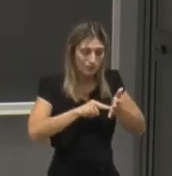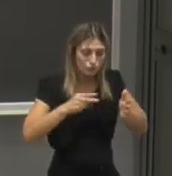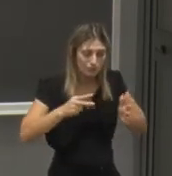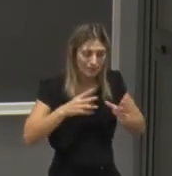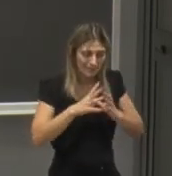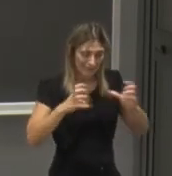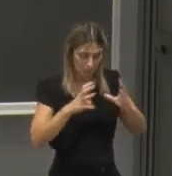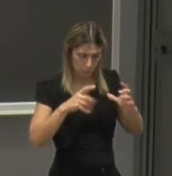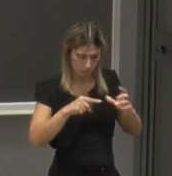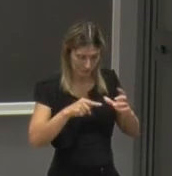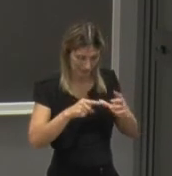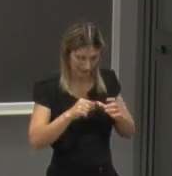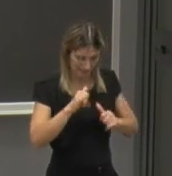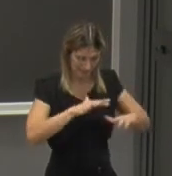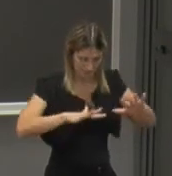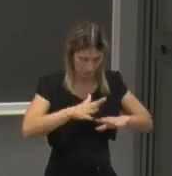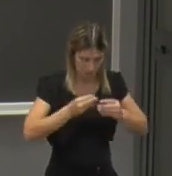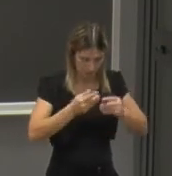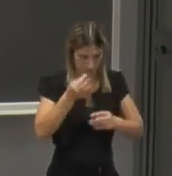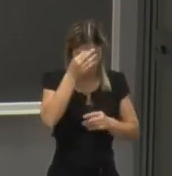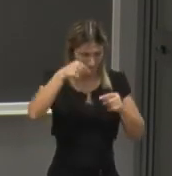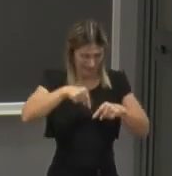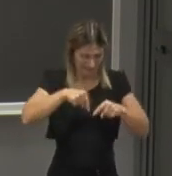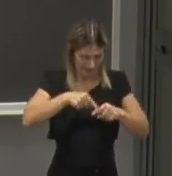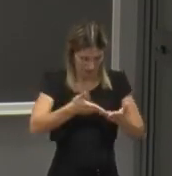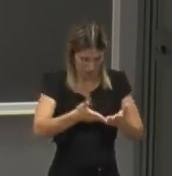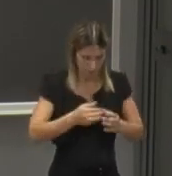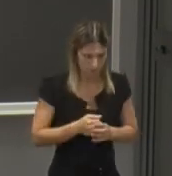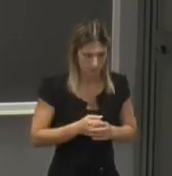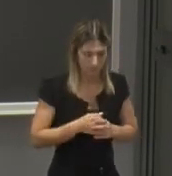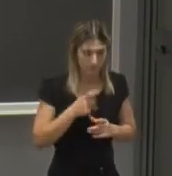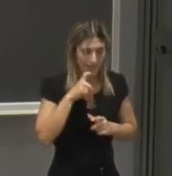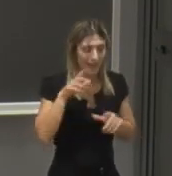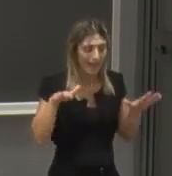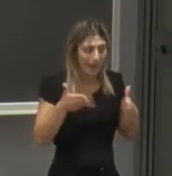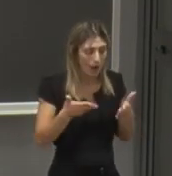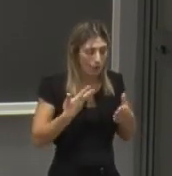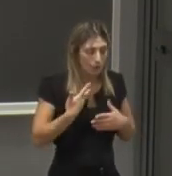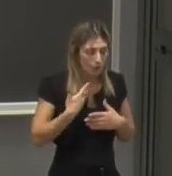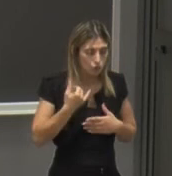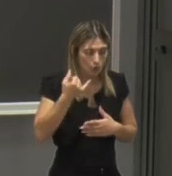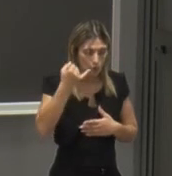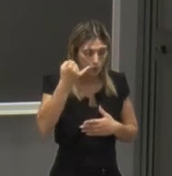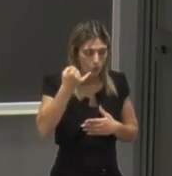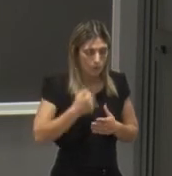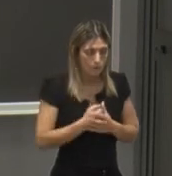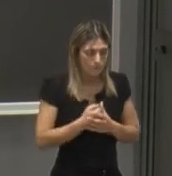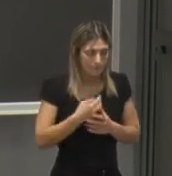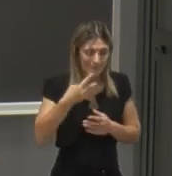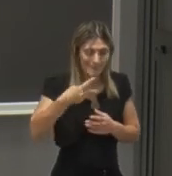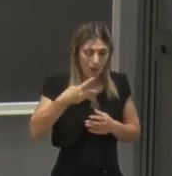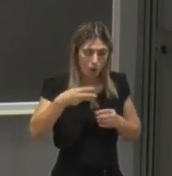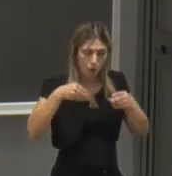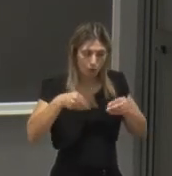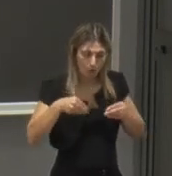industriale dell'informazione quindi nel nostro caso dell'ingegneria dell'informazione l'Aquila si piazza nell'ultimo rapporto census